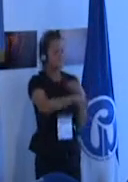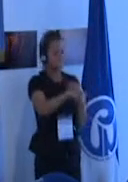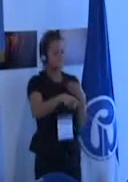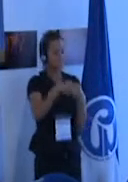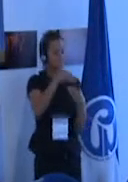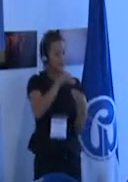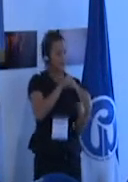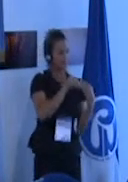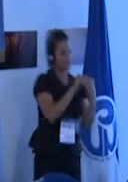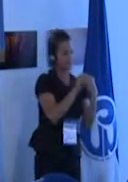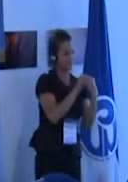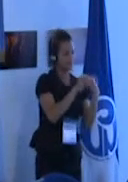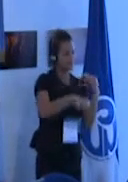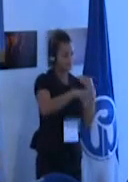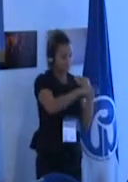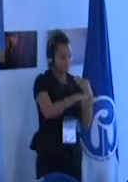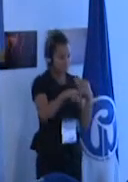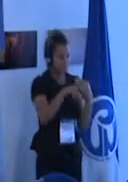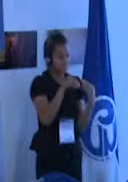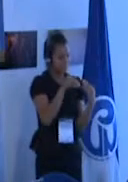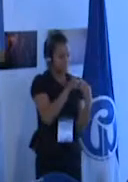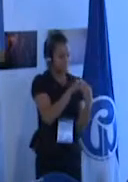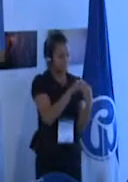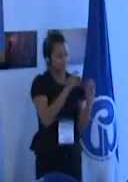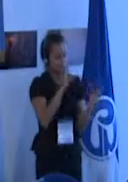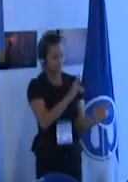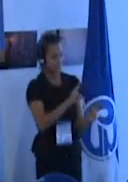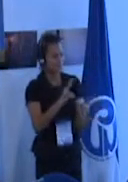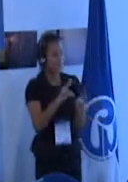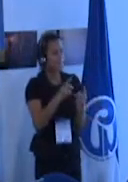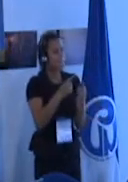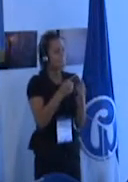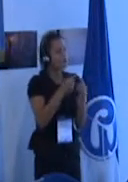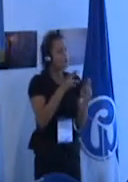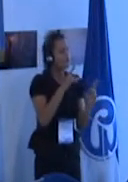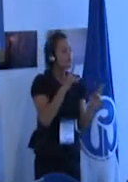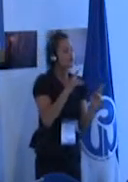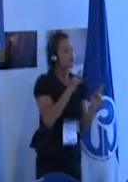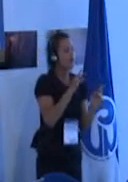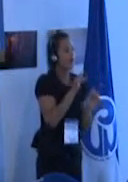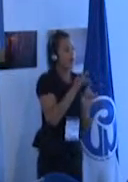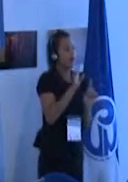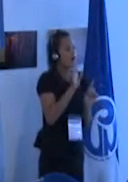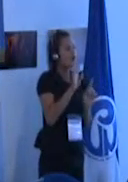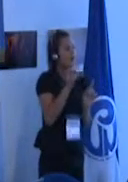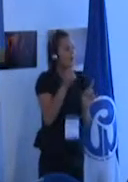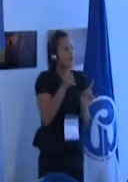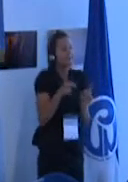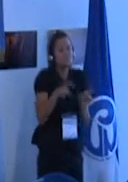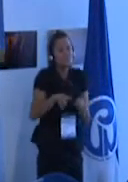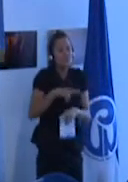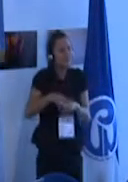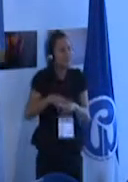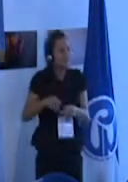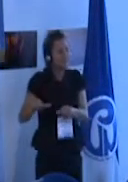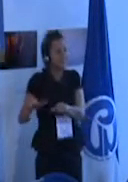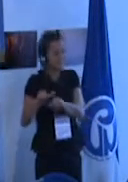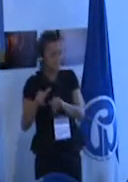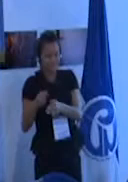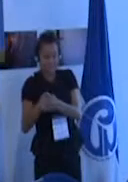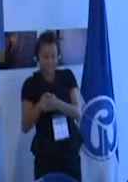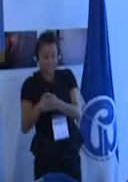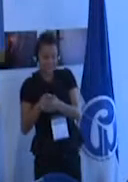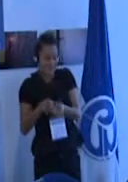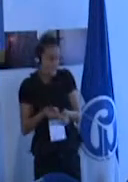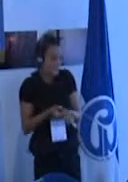responder a las necesidades de la manera más ordinario común posible es un reto importante